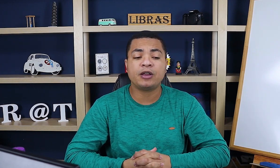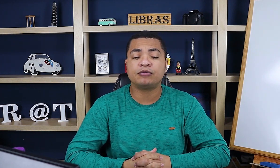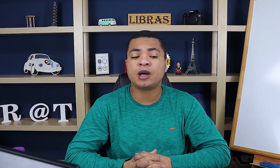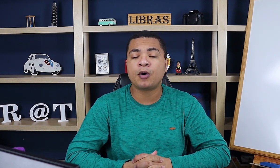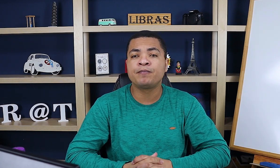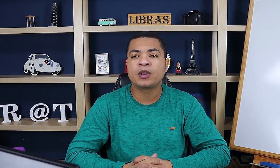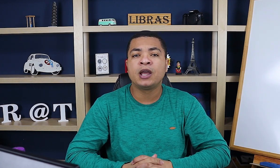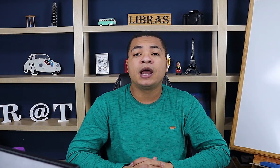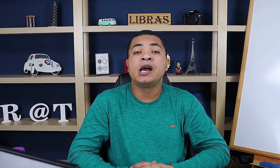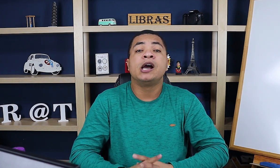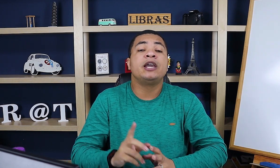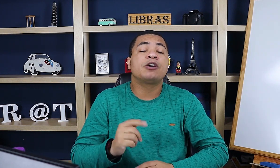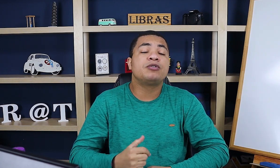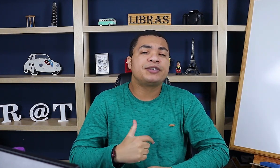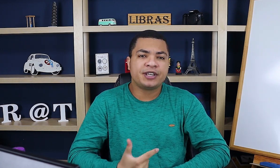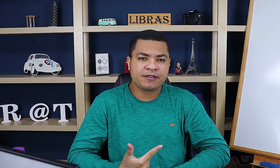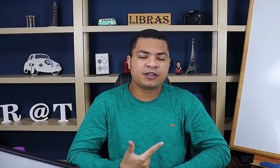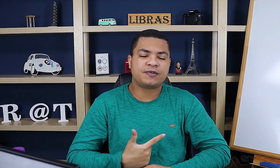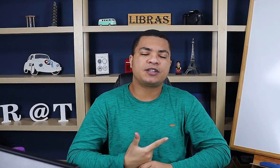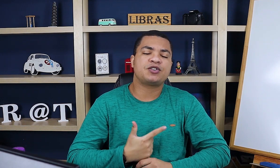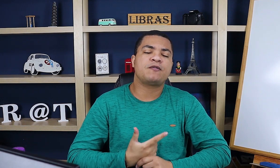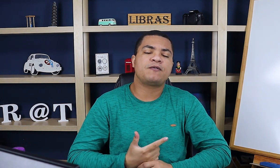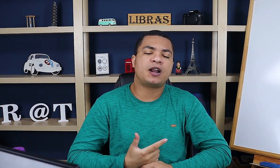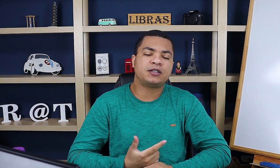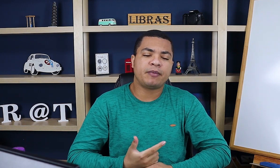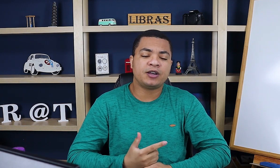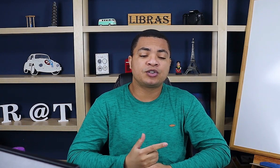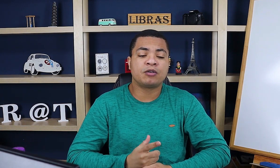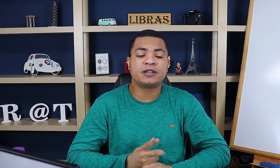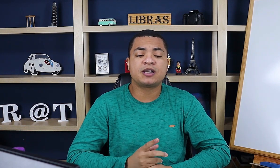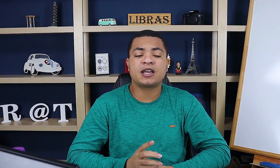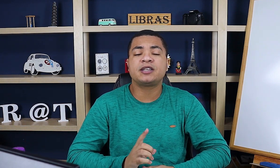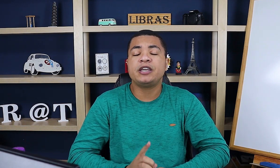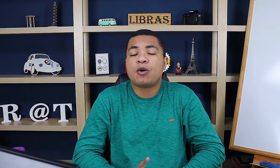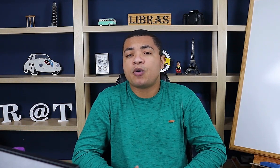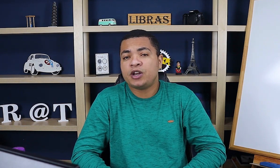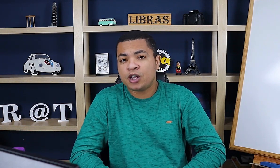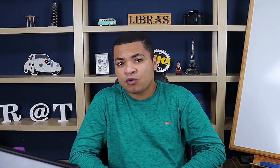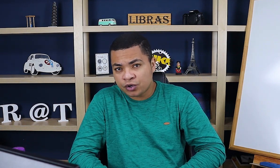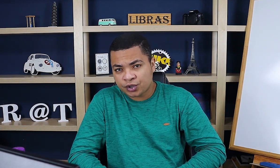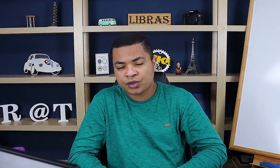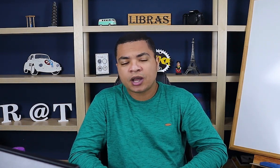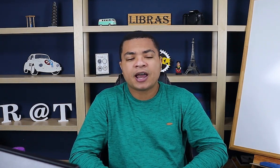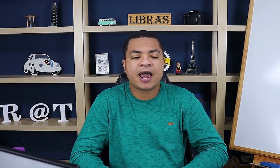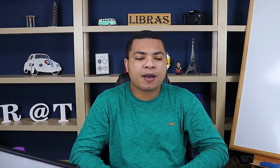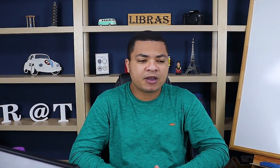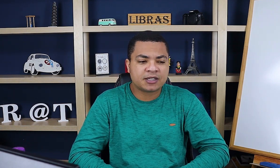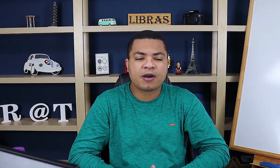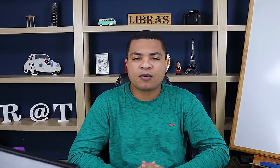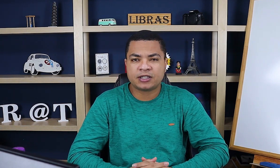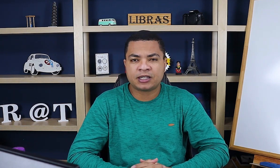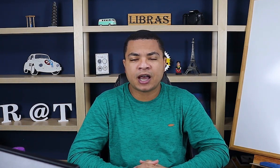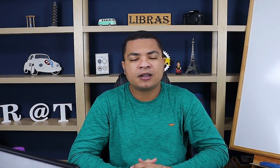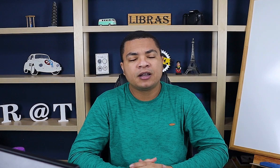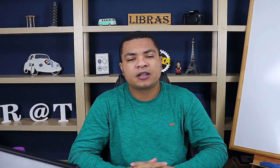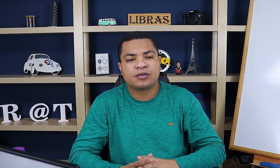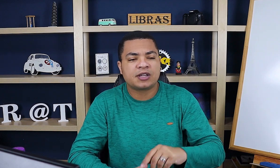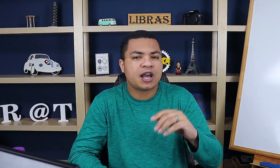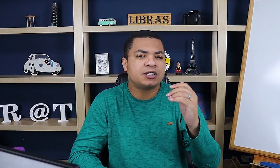nenhum, tá bom? Inclusive, se você já ouviu falar também sobre sinais iônicos, é a mesma coisa, tá? Tanto sinais